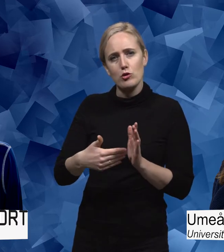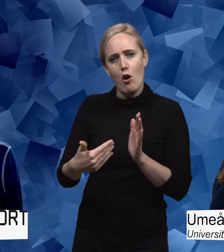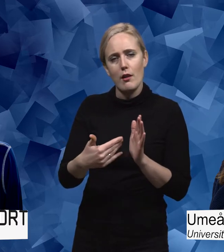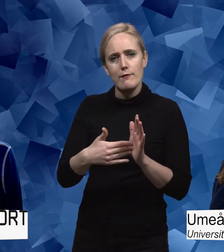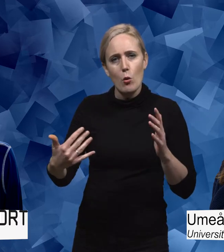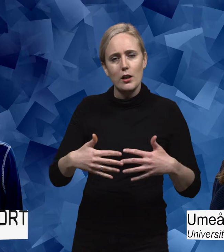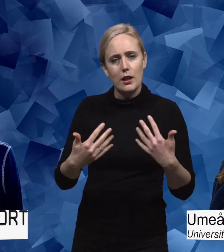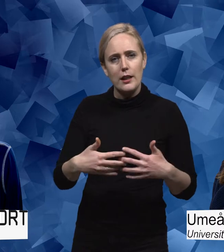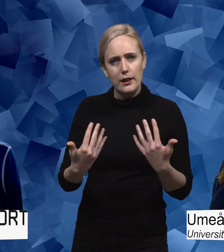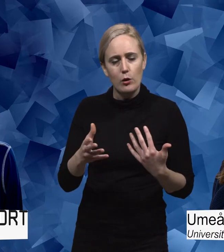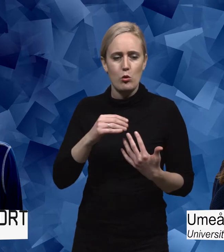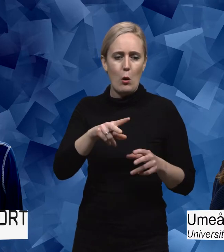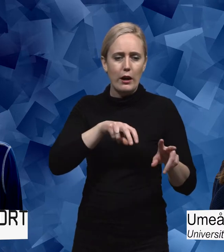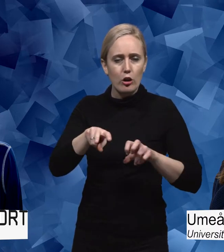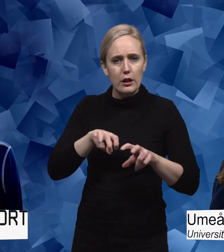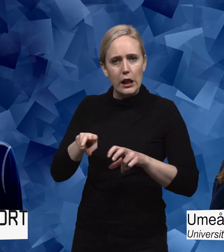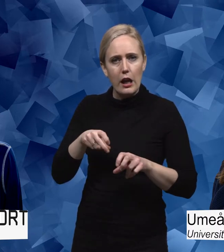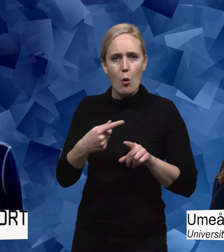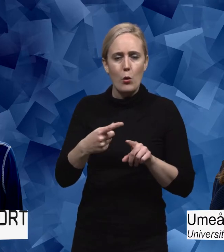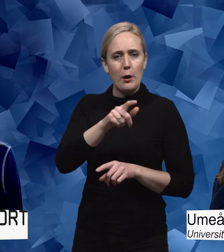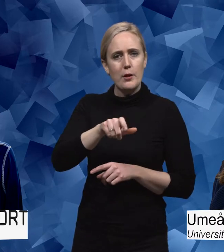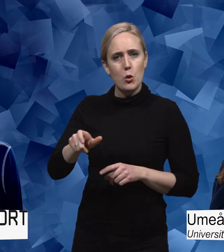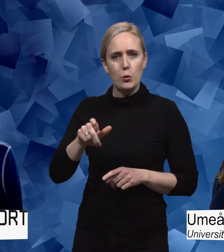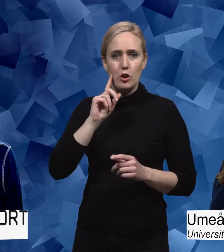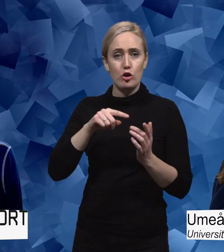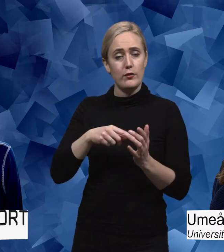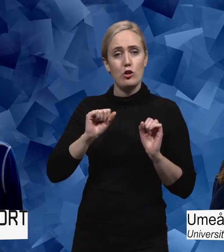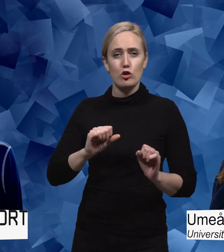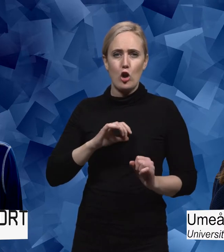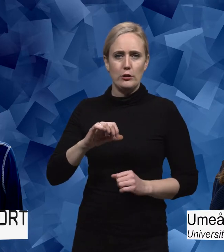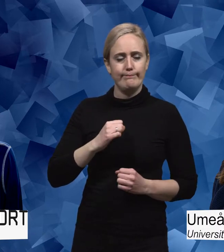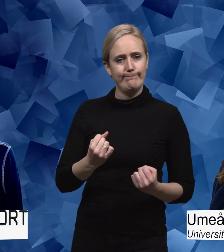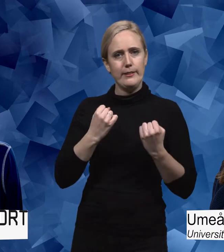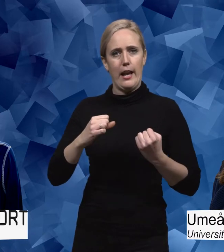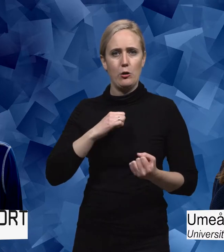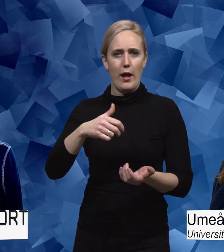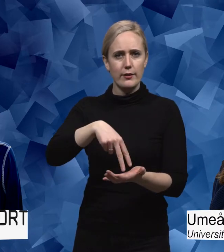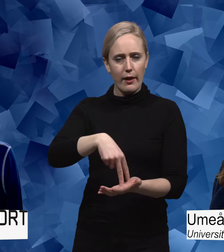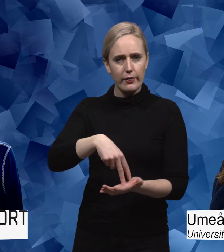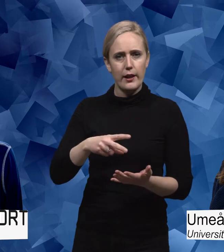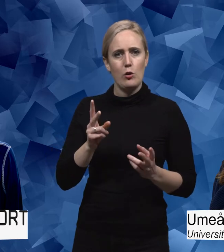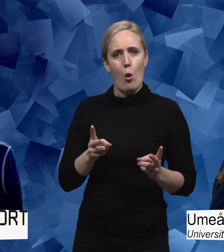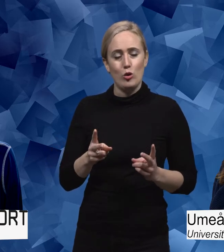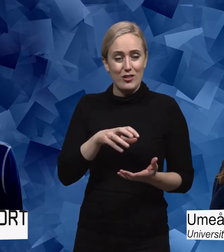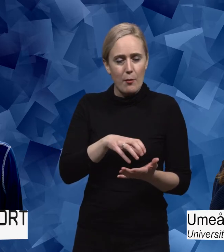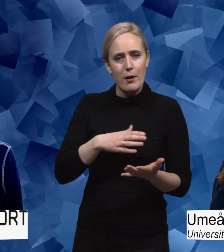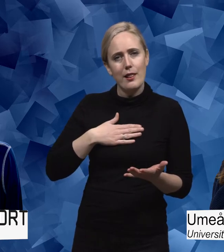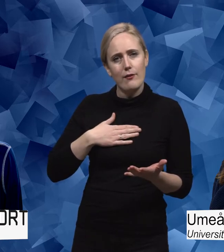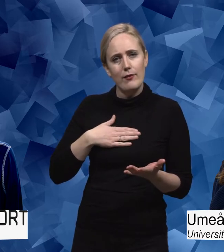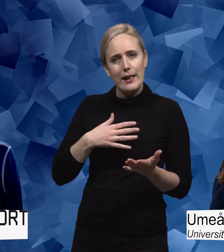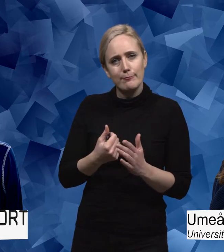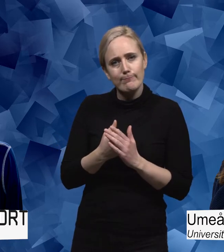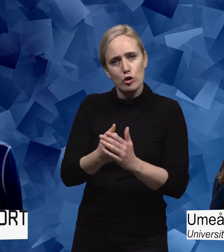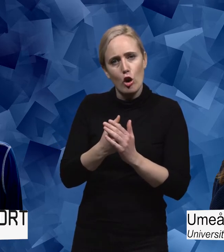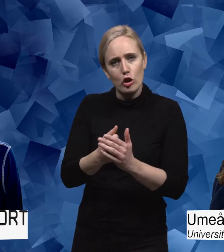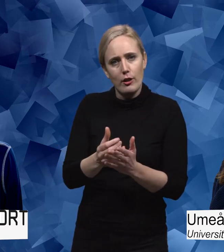rekryterades till idrottssammanhang för att då stärka sin självständighet och det var ju också ett sätt för samhället att ge någonting tillbaka efter de som